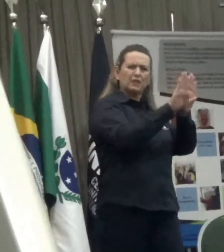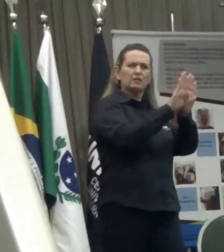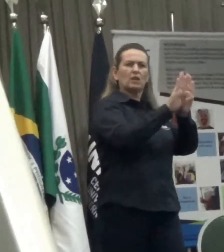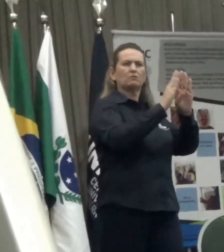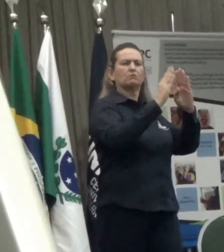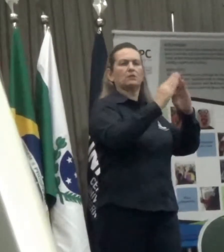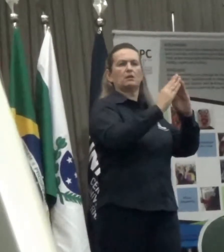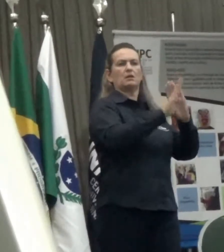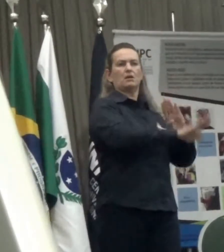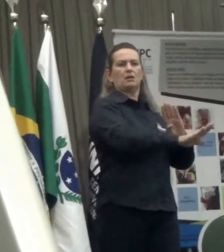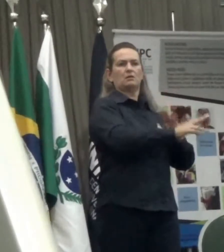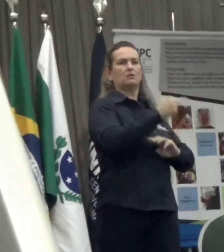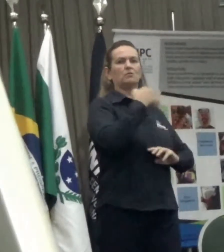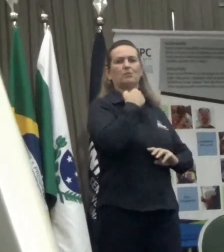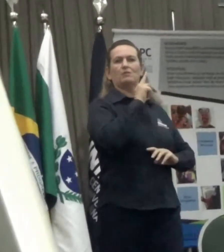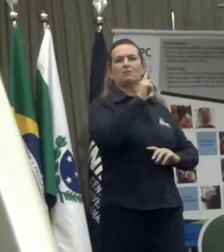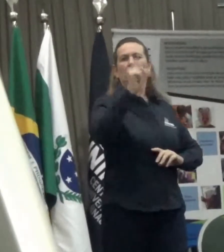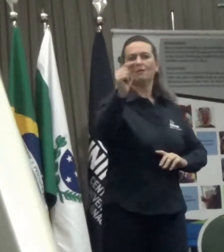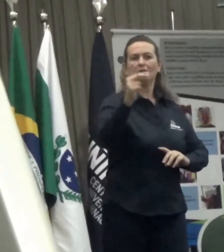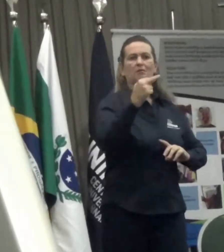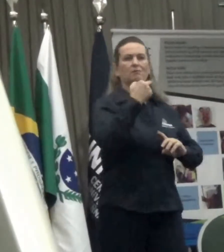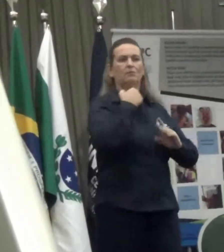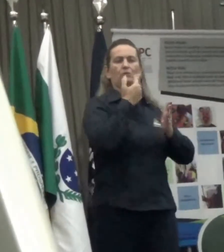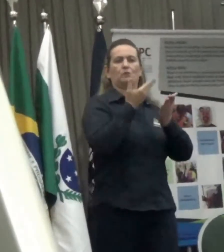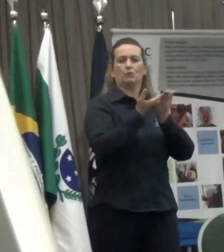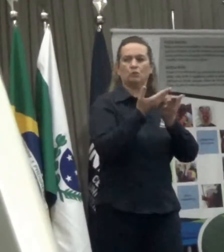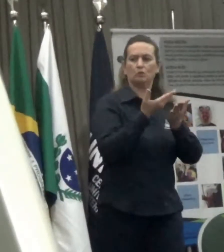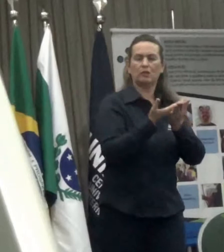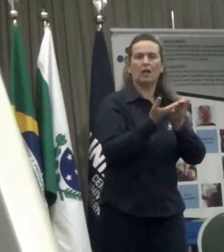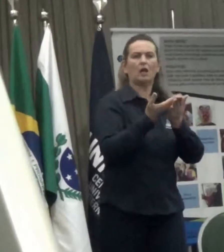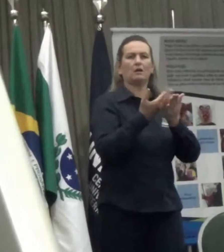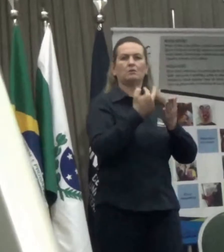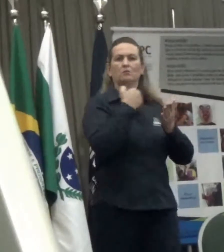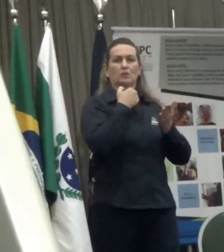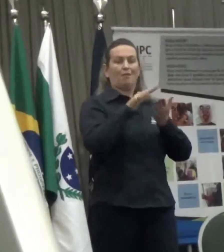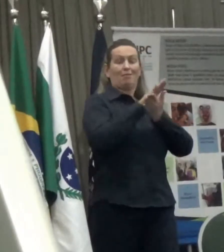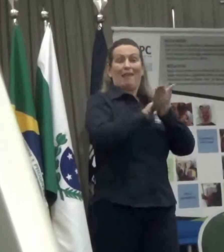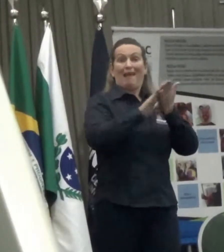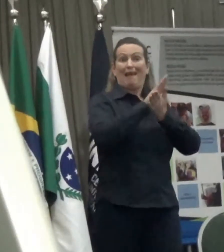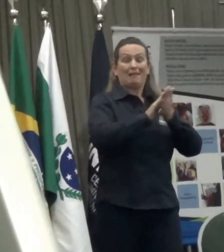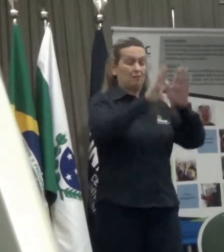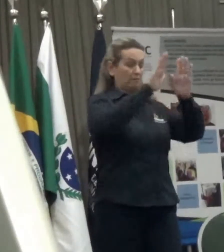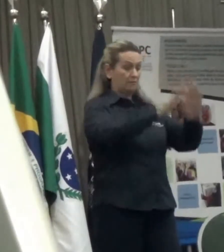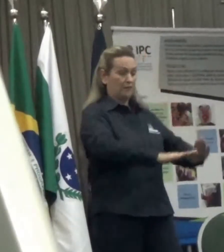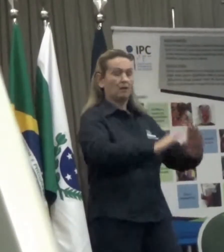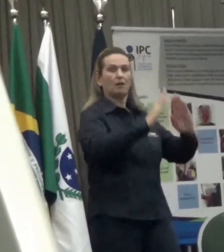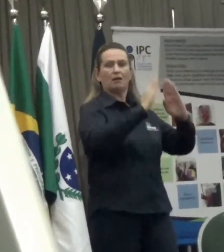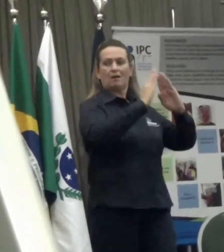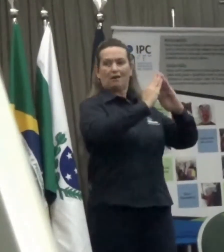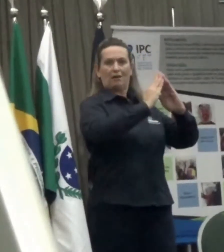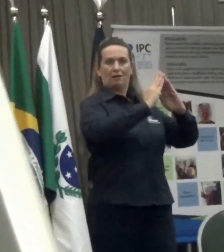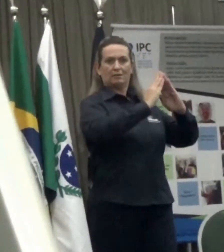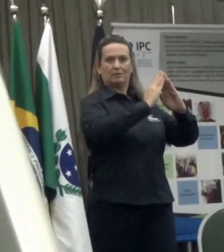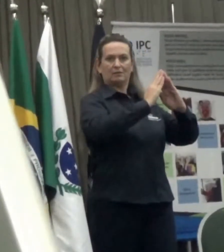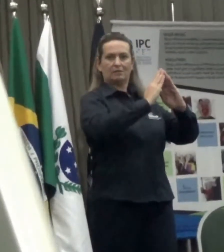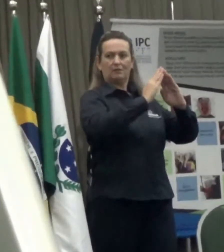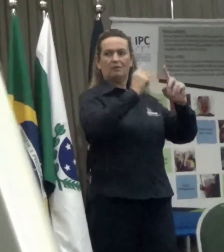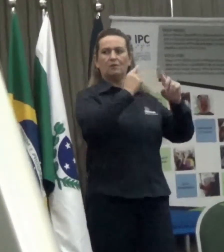médico preferiu excluí-las do mundo. O Brasil já vinha